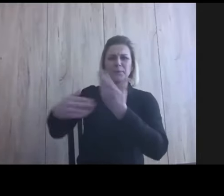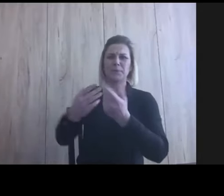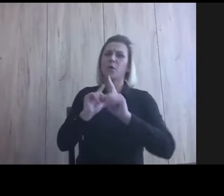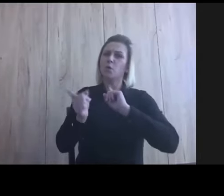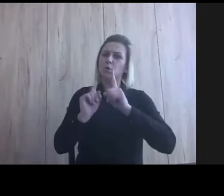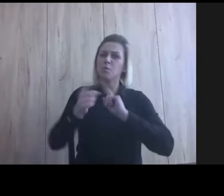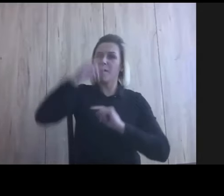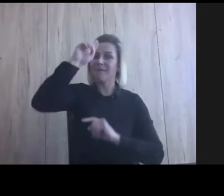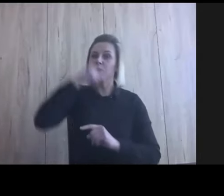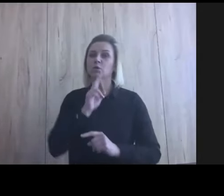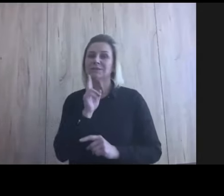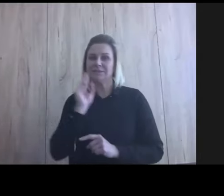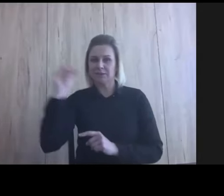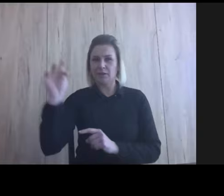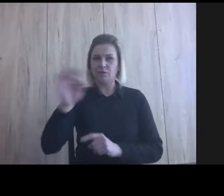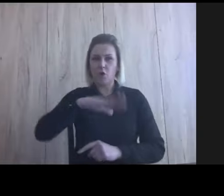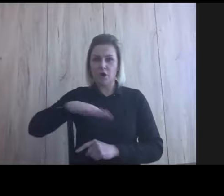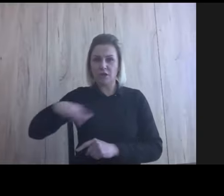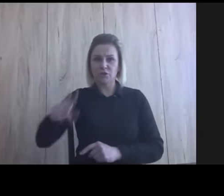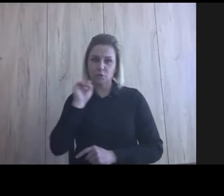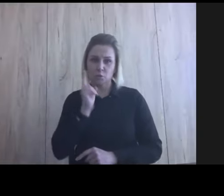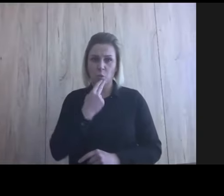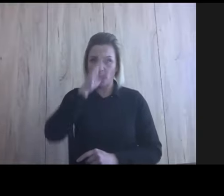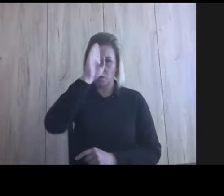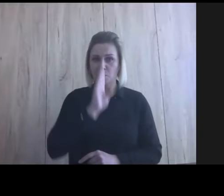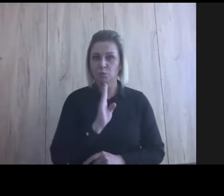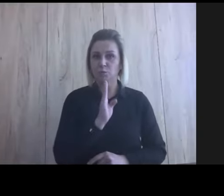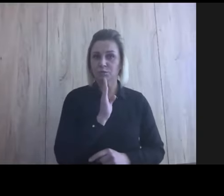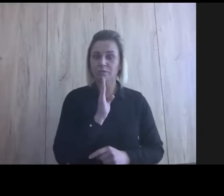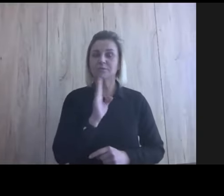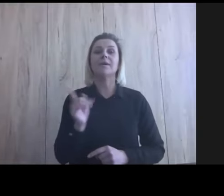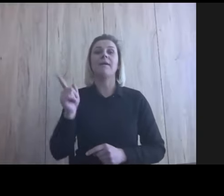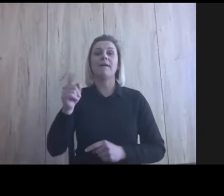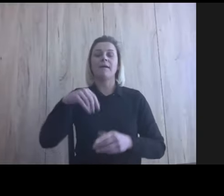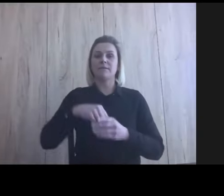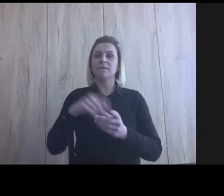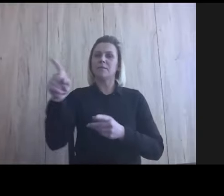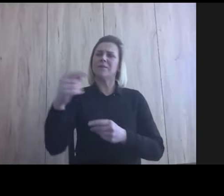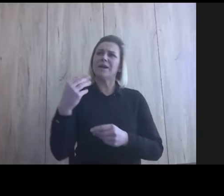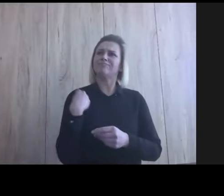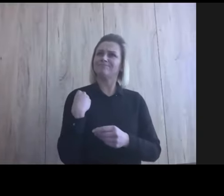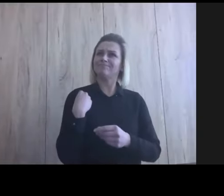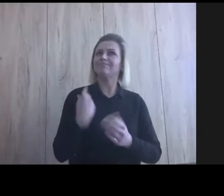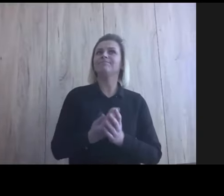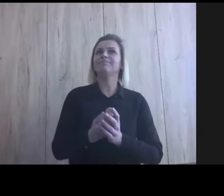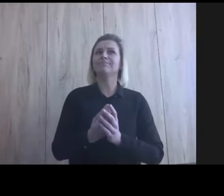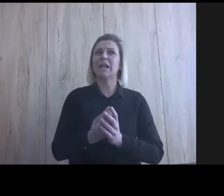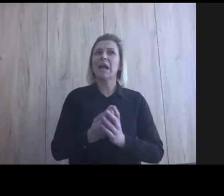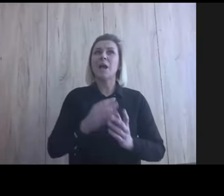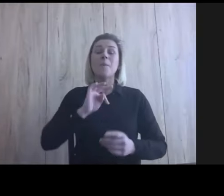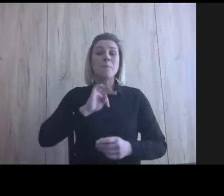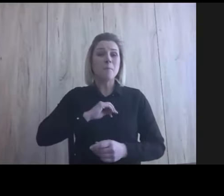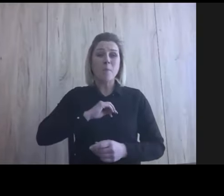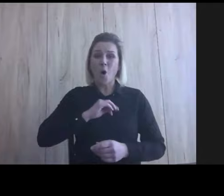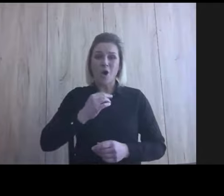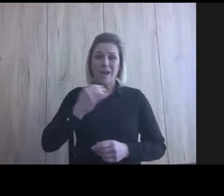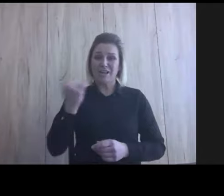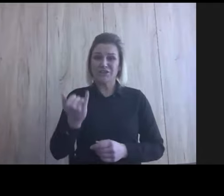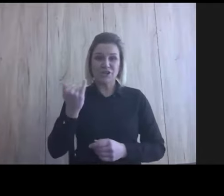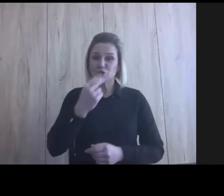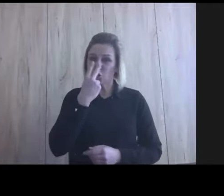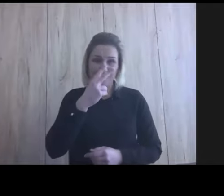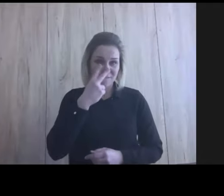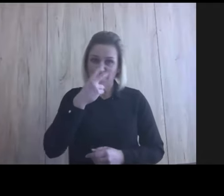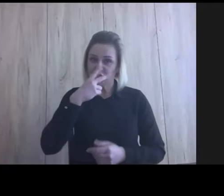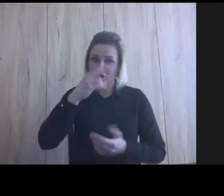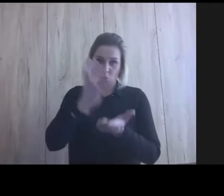rodzicami dzieci głuchych, słabosłyszących, to mówili mi, wiesz co, Olgierd, moje dziecko nie widzi kubka.